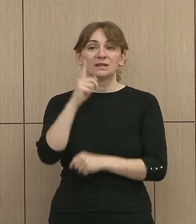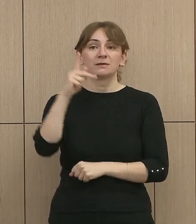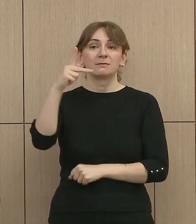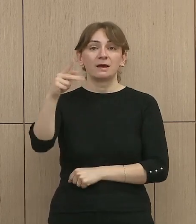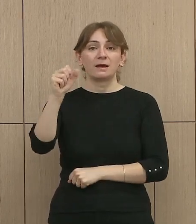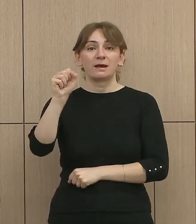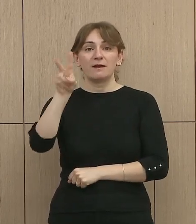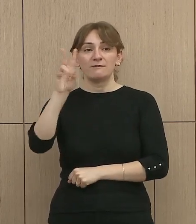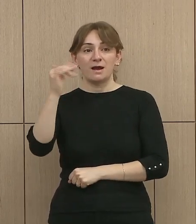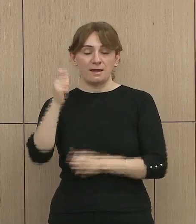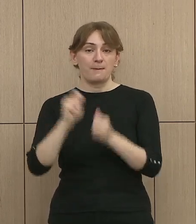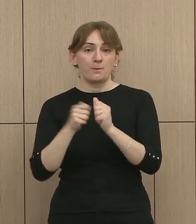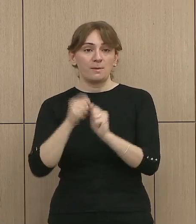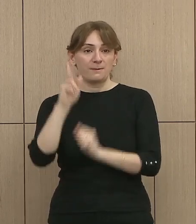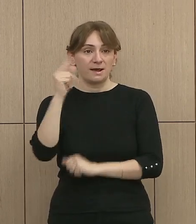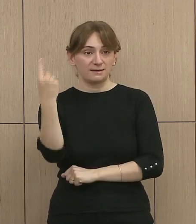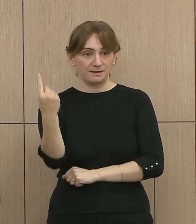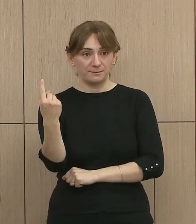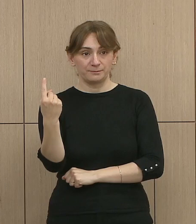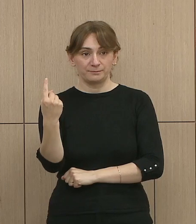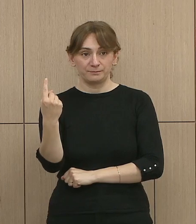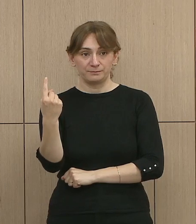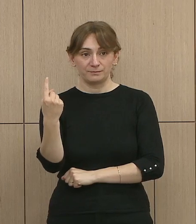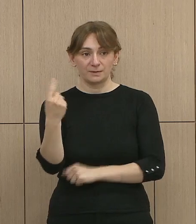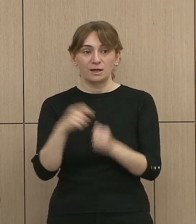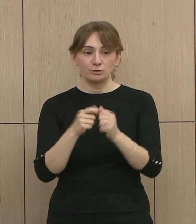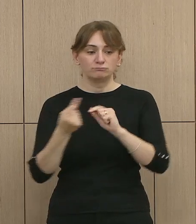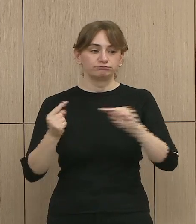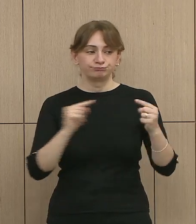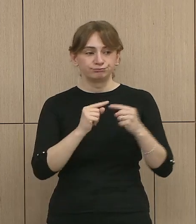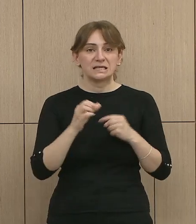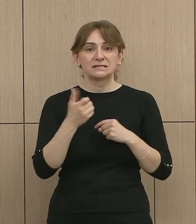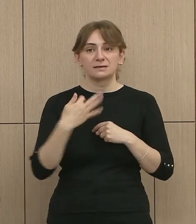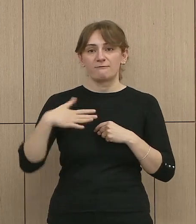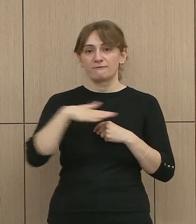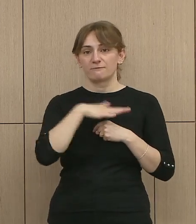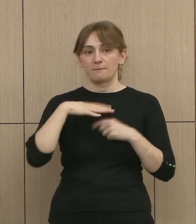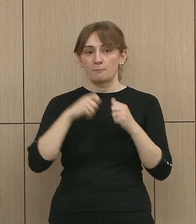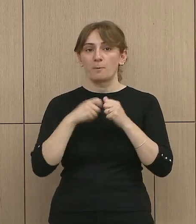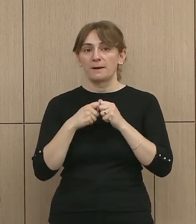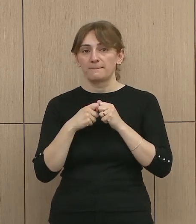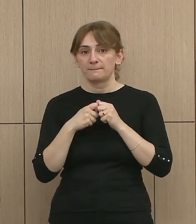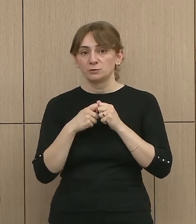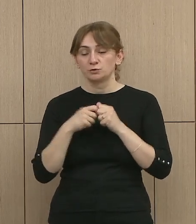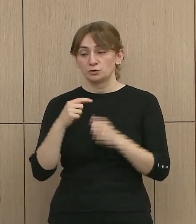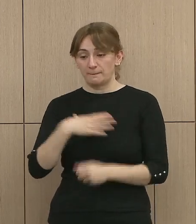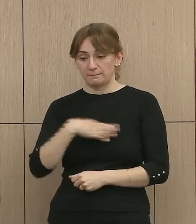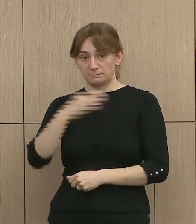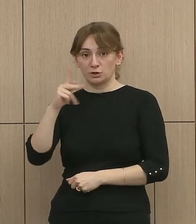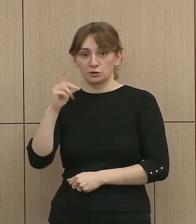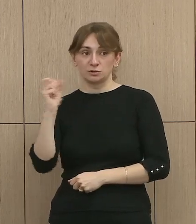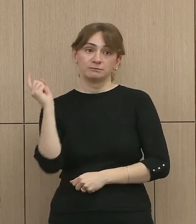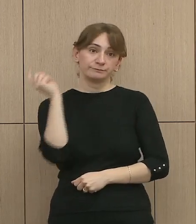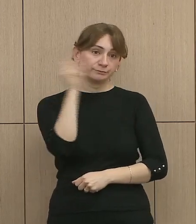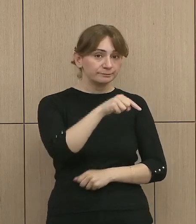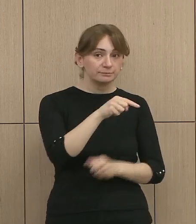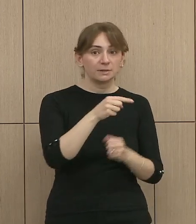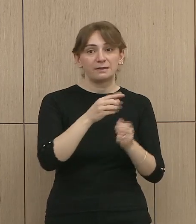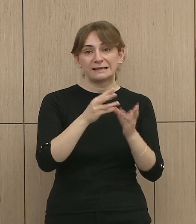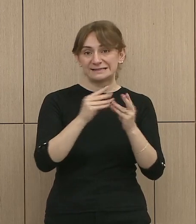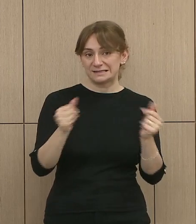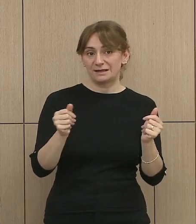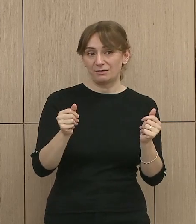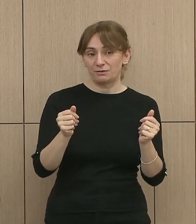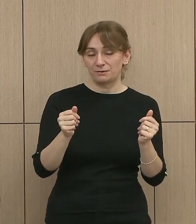kemi një problematik të vërtet nëse mundet atë e më kështu, dhe në asë një këzazë tjetër